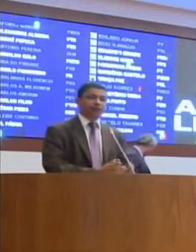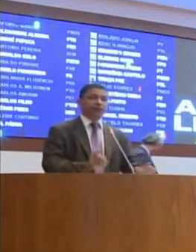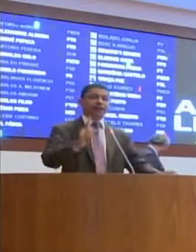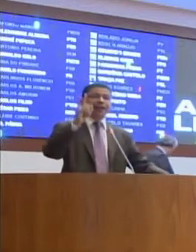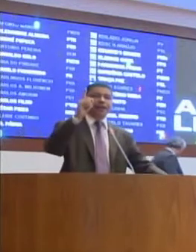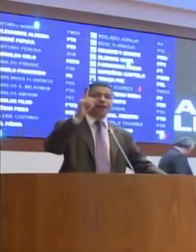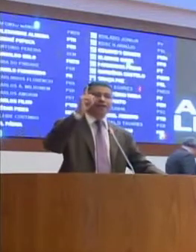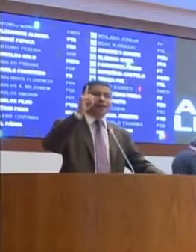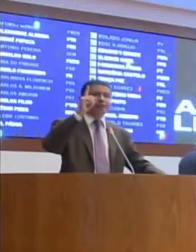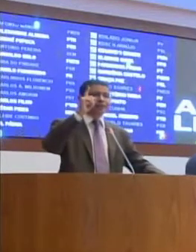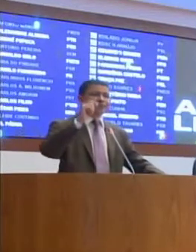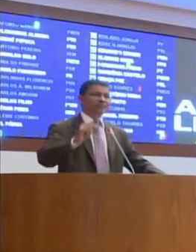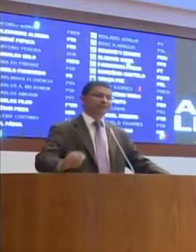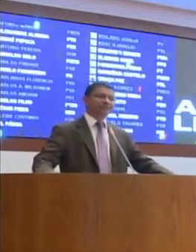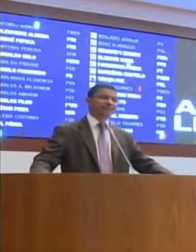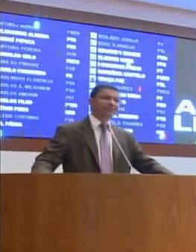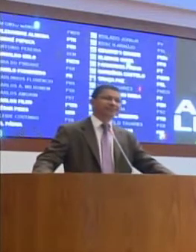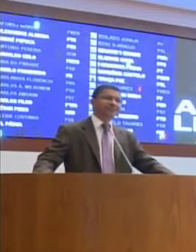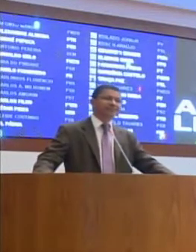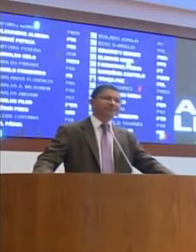tarifa zero.